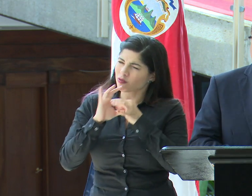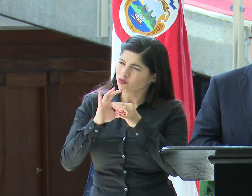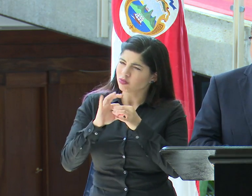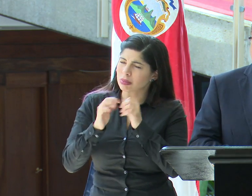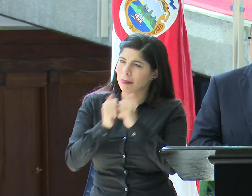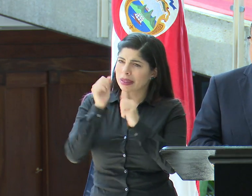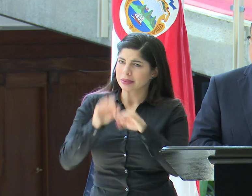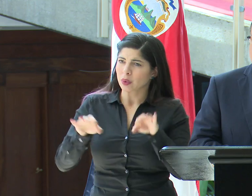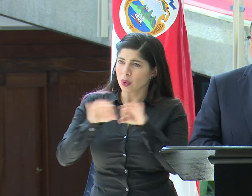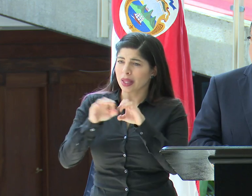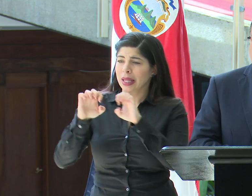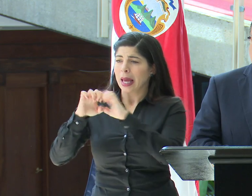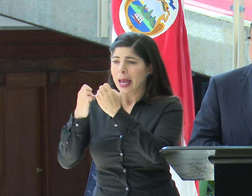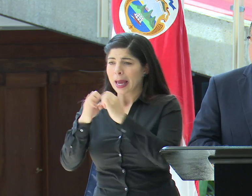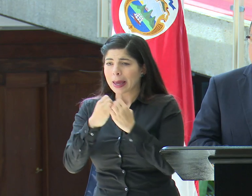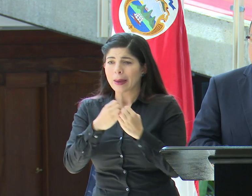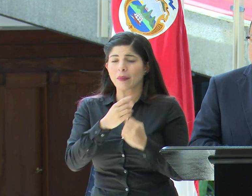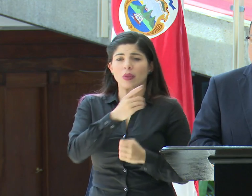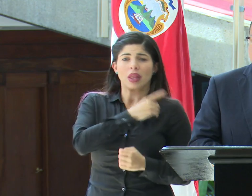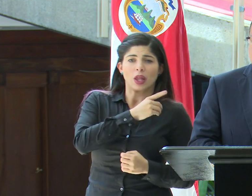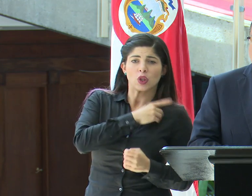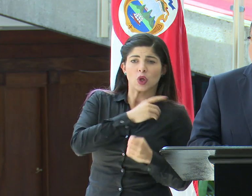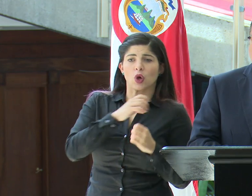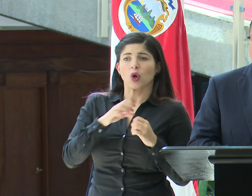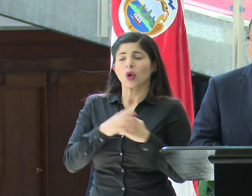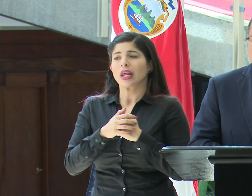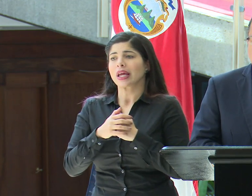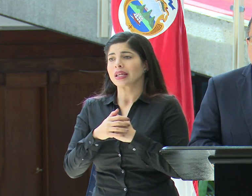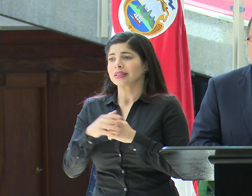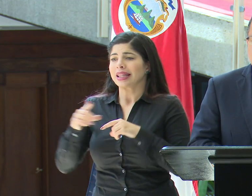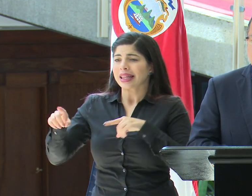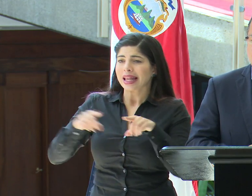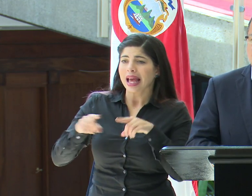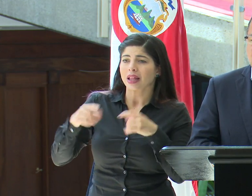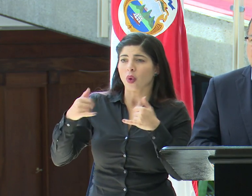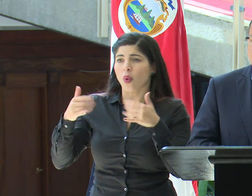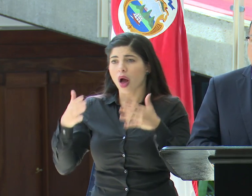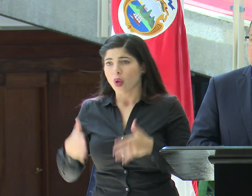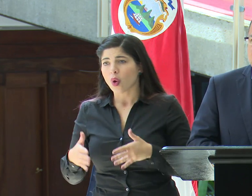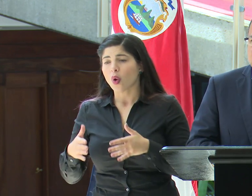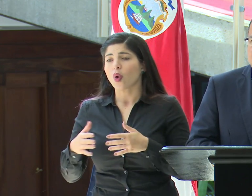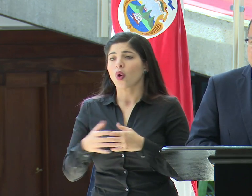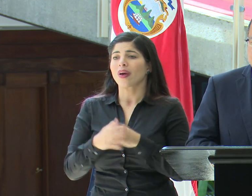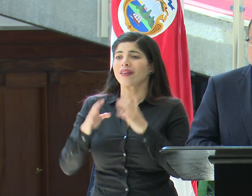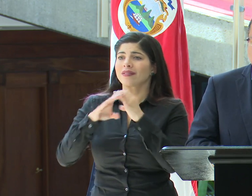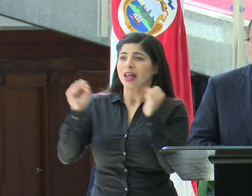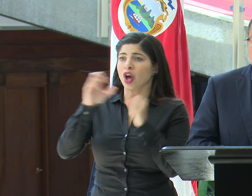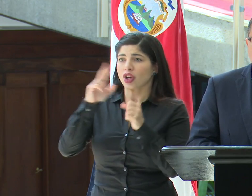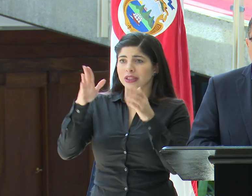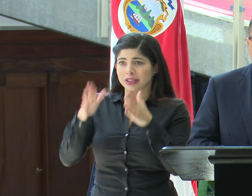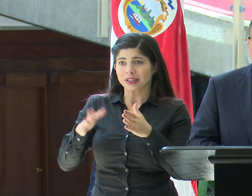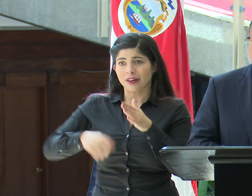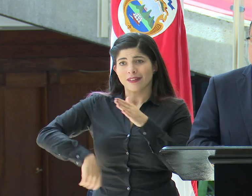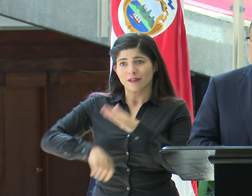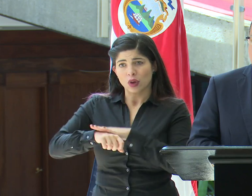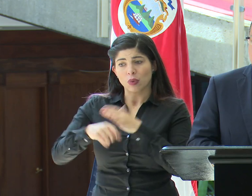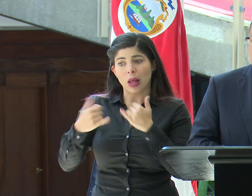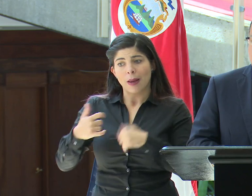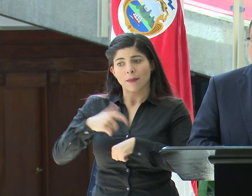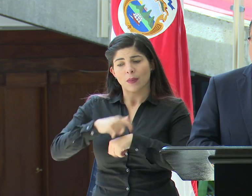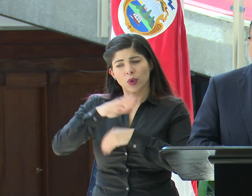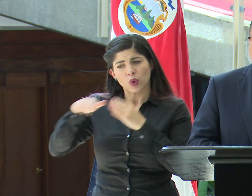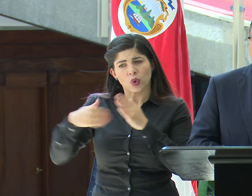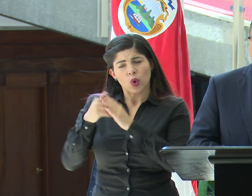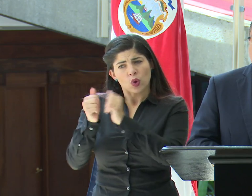entre las ligas, entre los dirigentes, entre los equipos, jugadores, Federación Costarricense de Fútbol, es un momento para estar